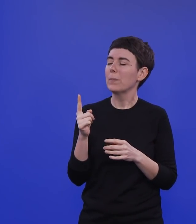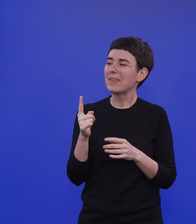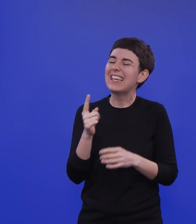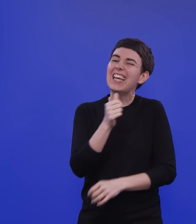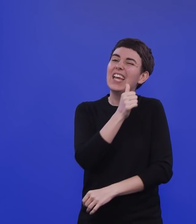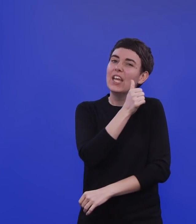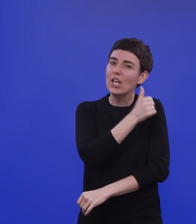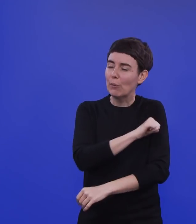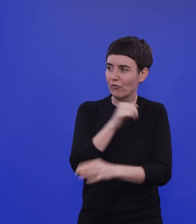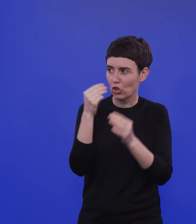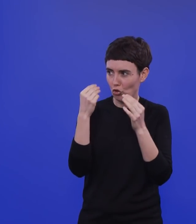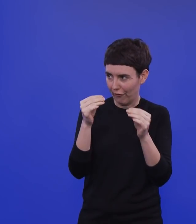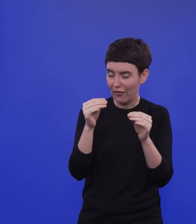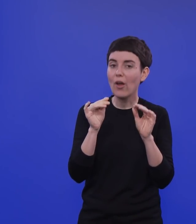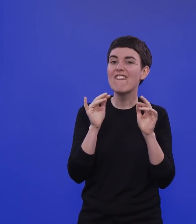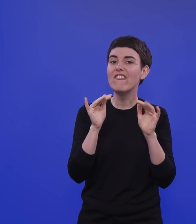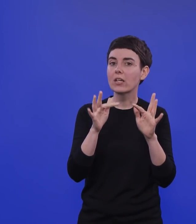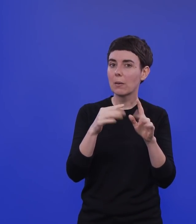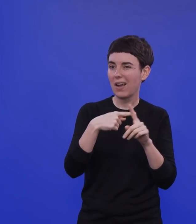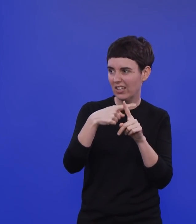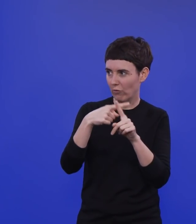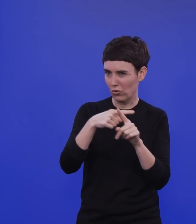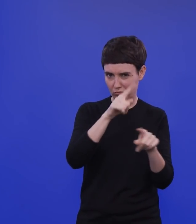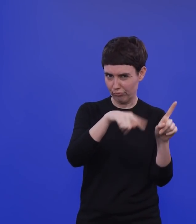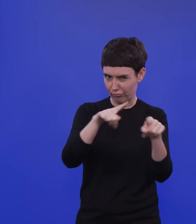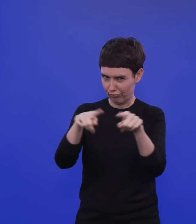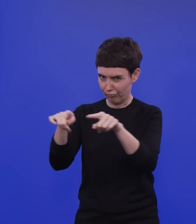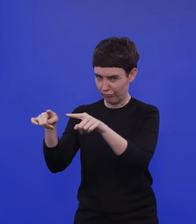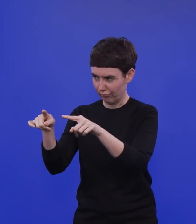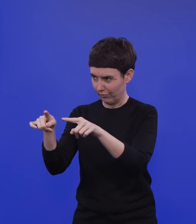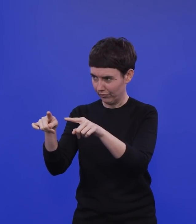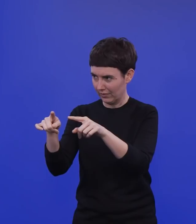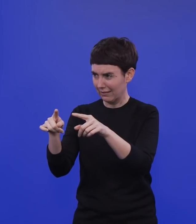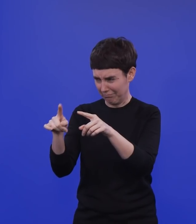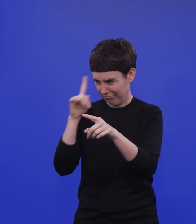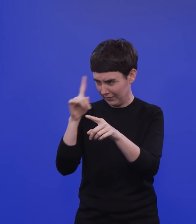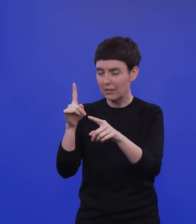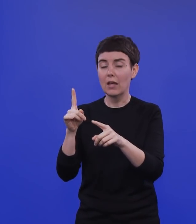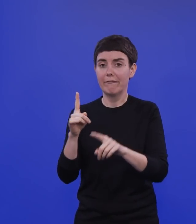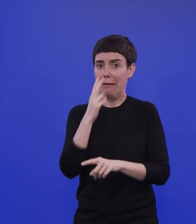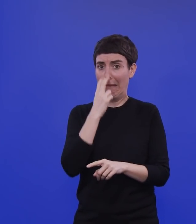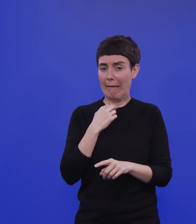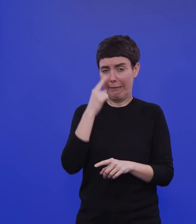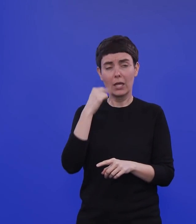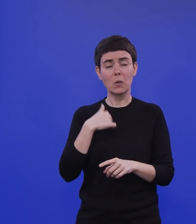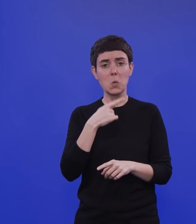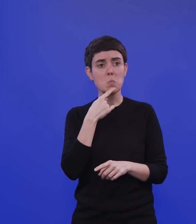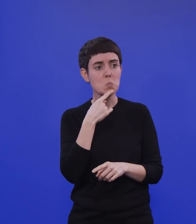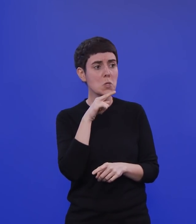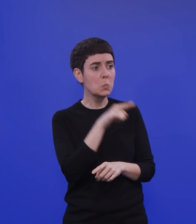Wirksamkeitsquoten der einzelnen Impfstoffe? Da denkt der Laie ja oft, 20 bis 30 Prozent weniger wirksam,